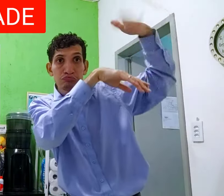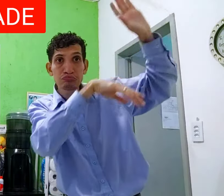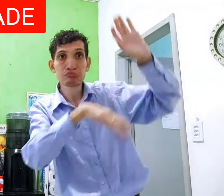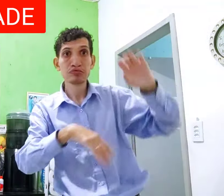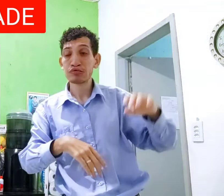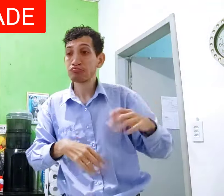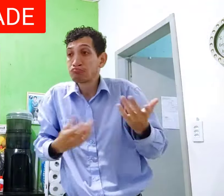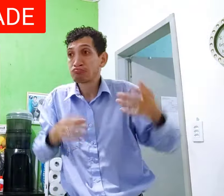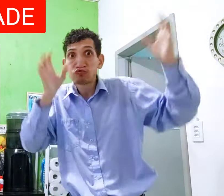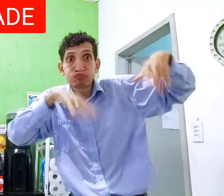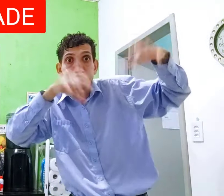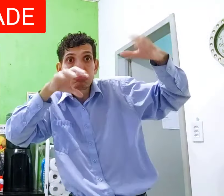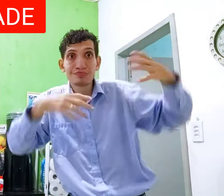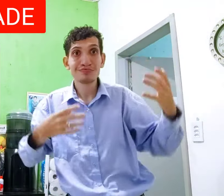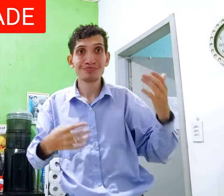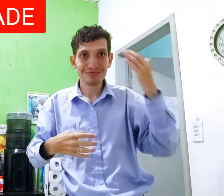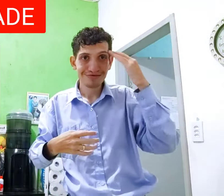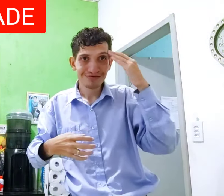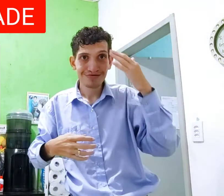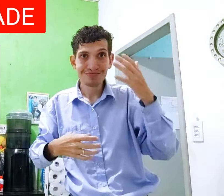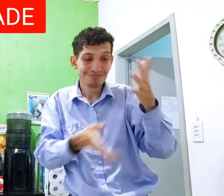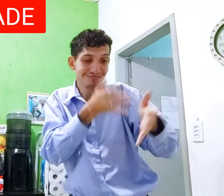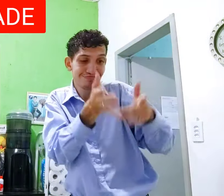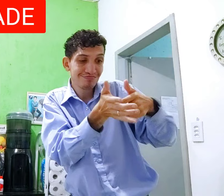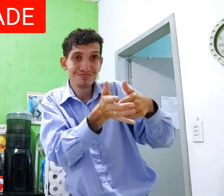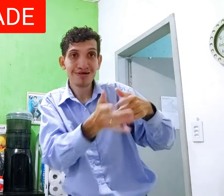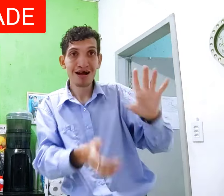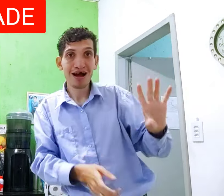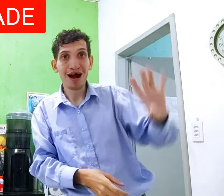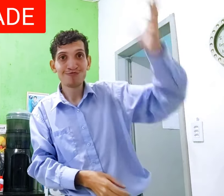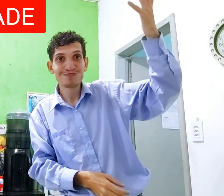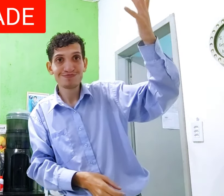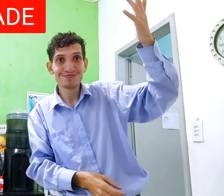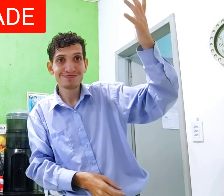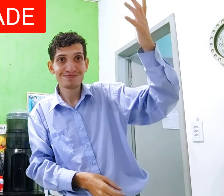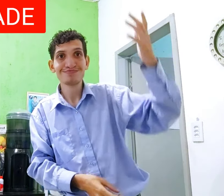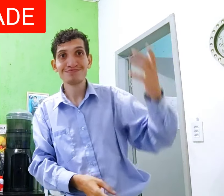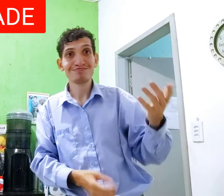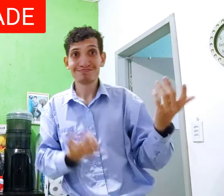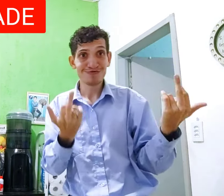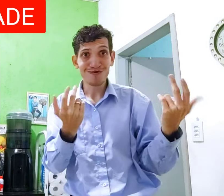É da chuva Né? Viu? Eu sinalizei E aconteceu